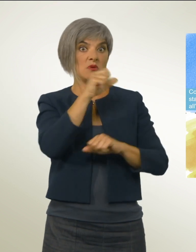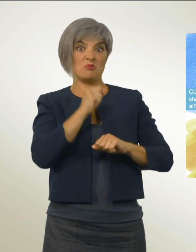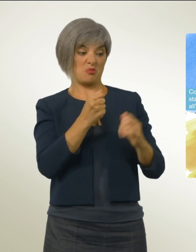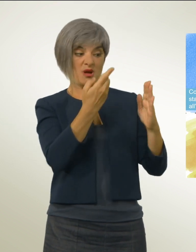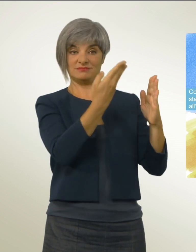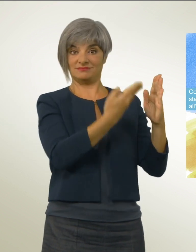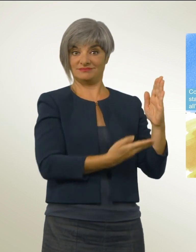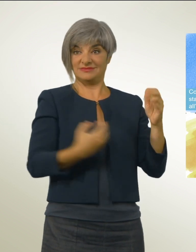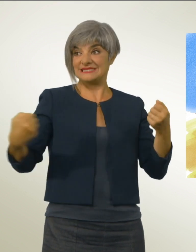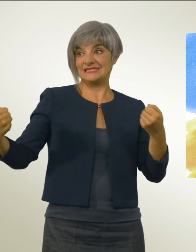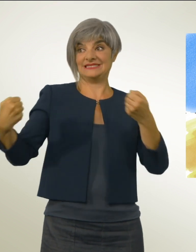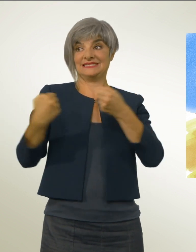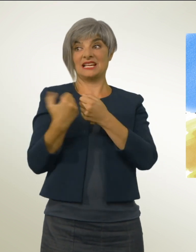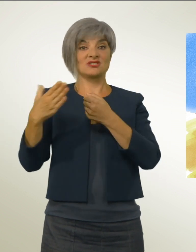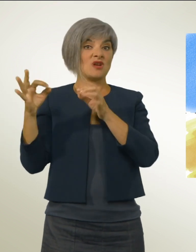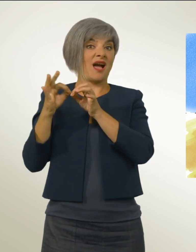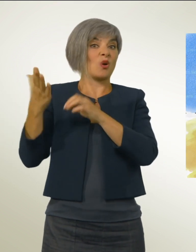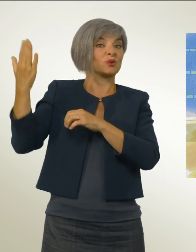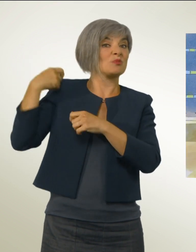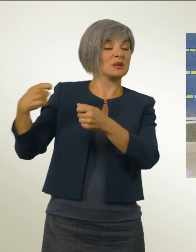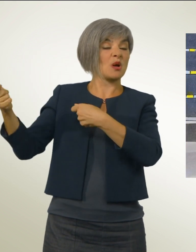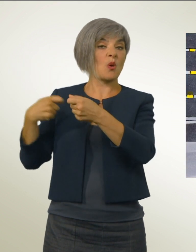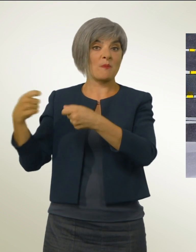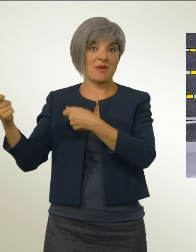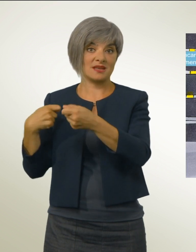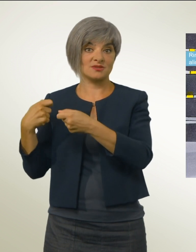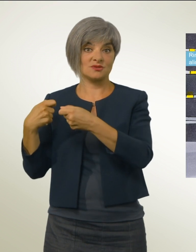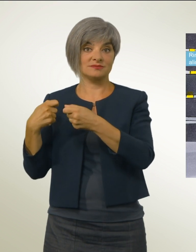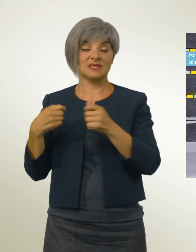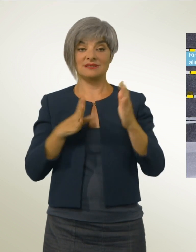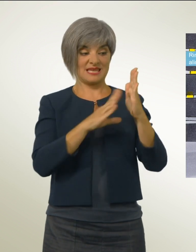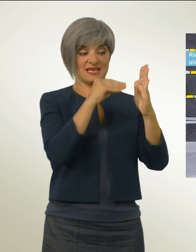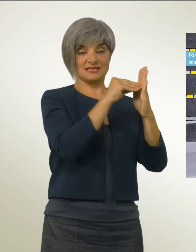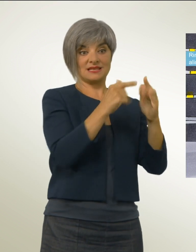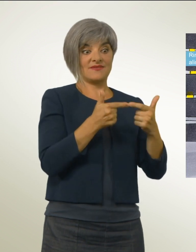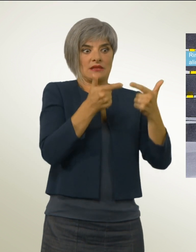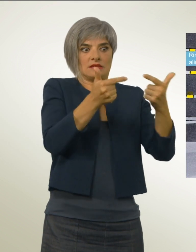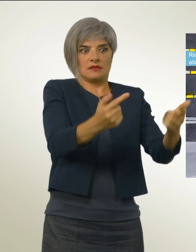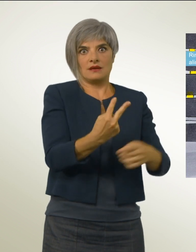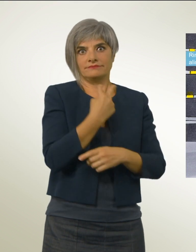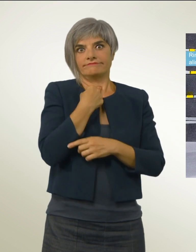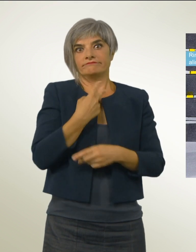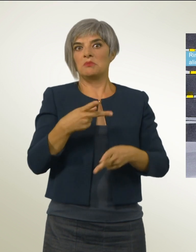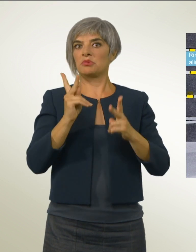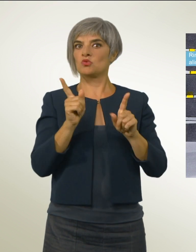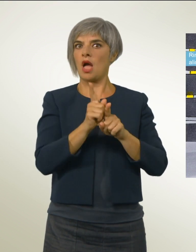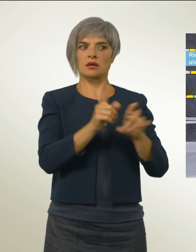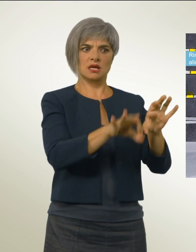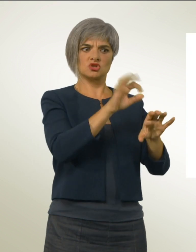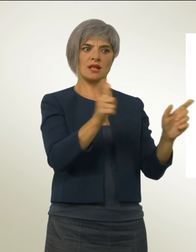commerciali conclusi dalla Svizzera. Infine, l'iniziativa rincarerebbe gli alimenti e ne limiterebbe la scelta. Per tutte queste